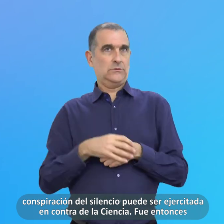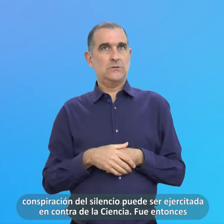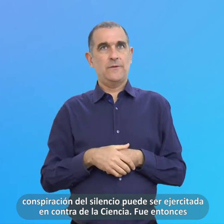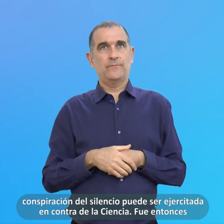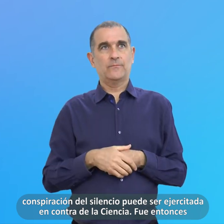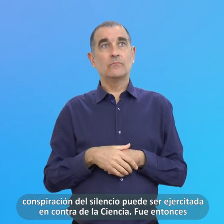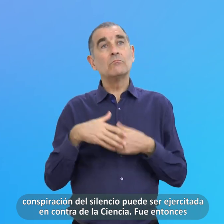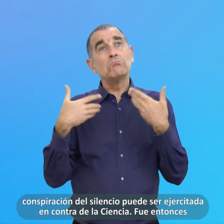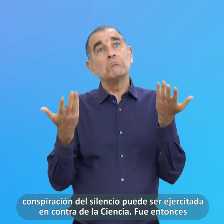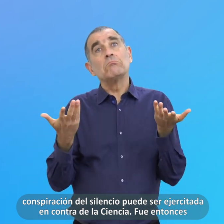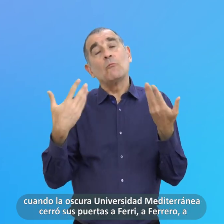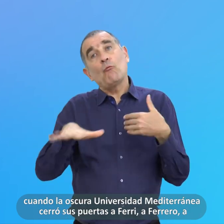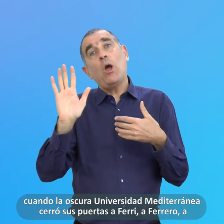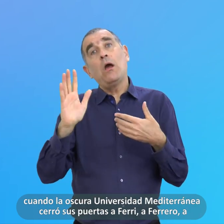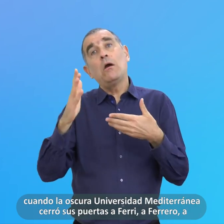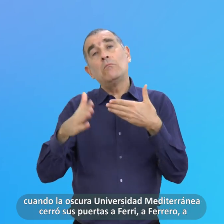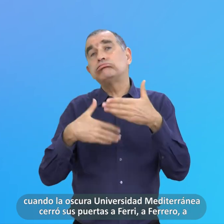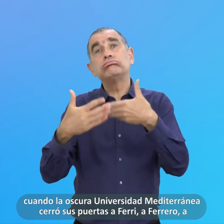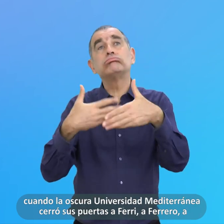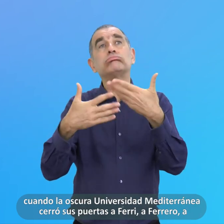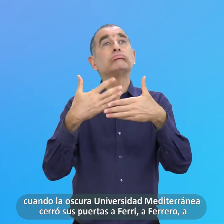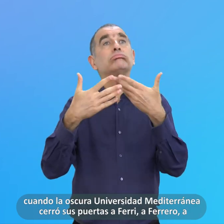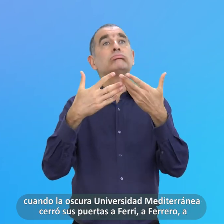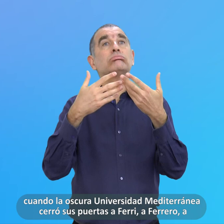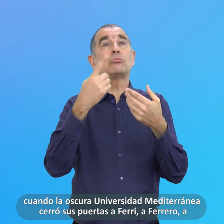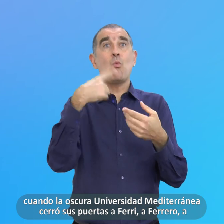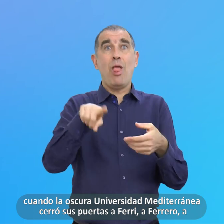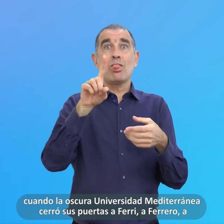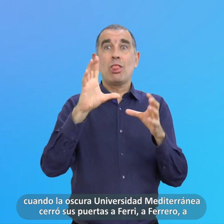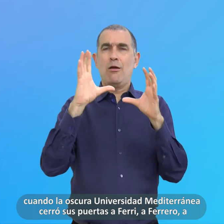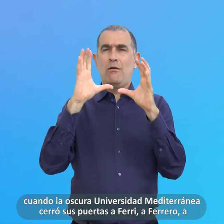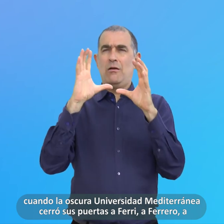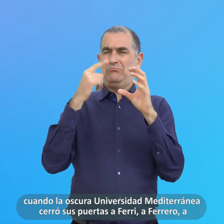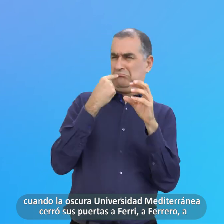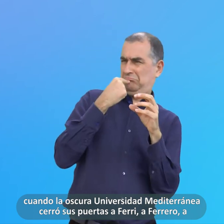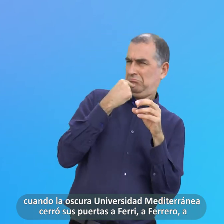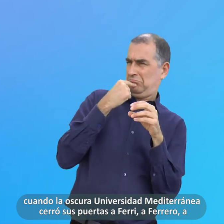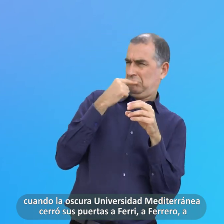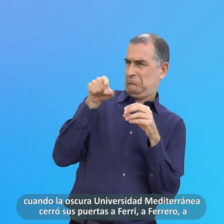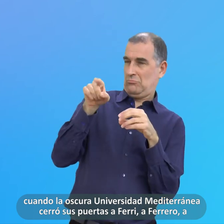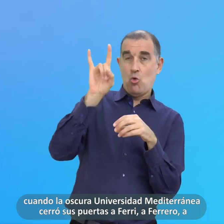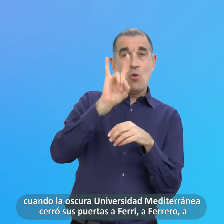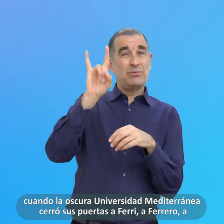Fue Entonces Cuando La Oscura Universidad Mediterránea